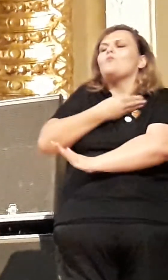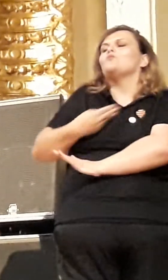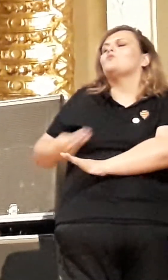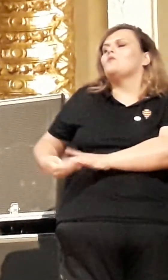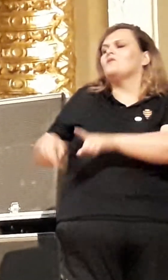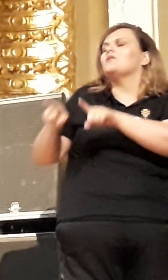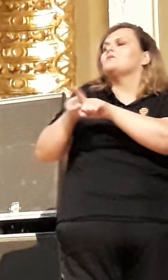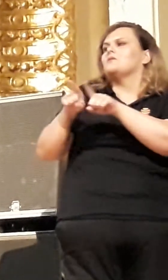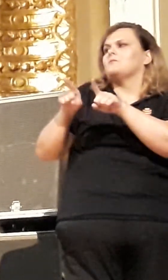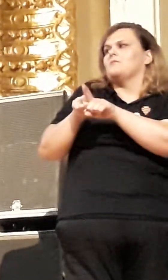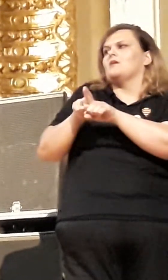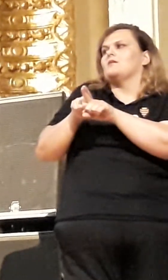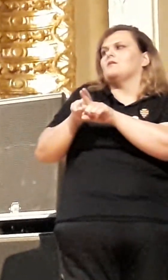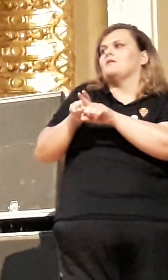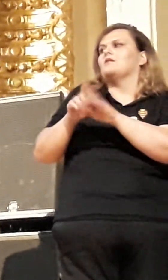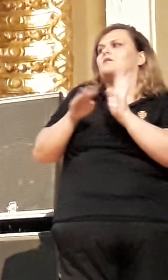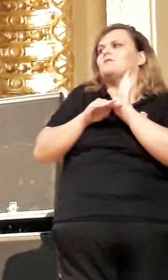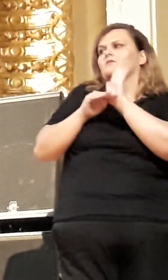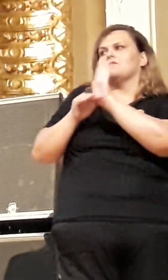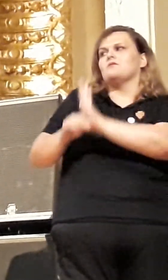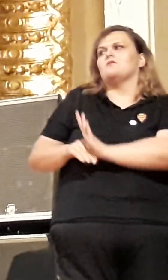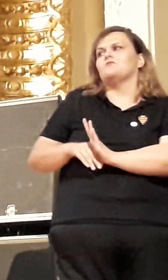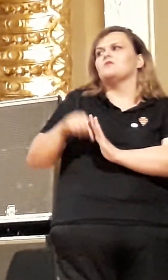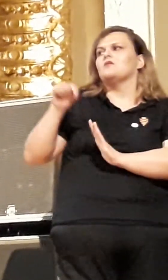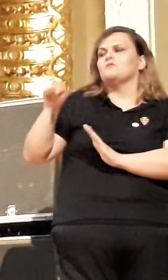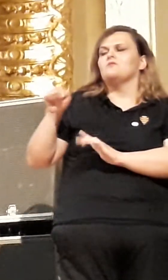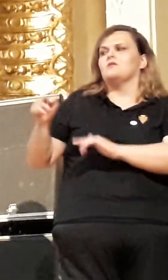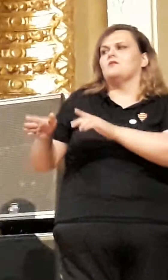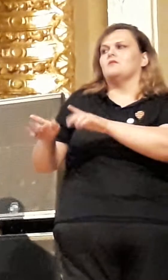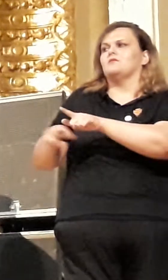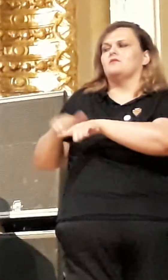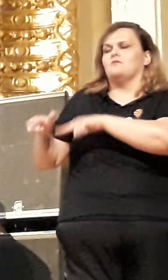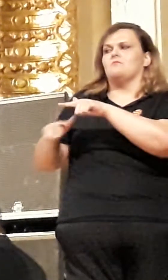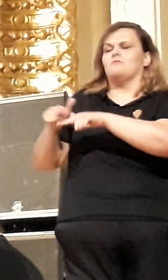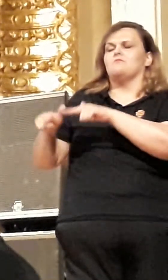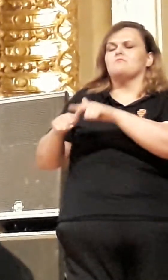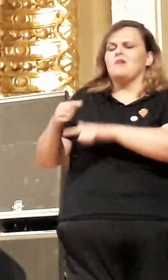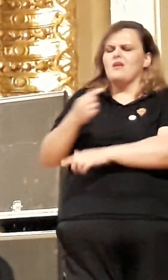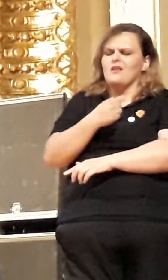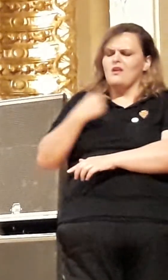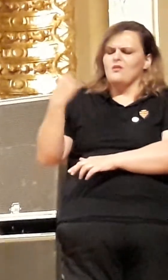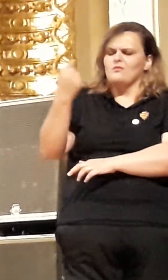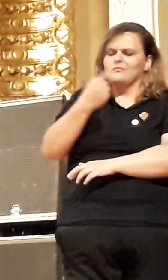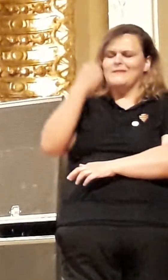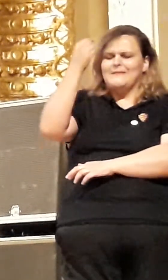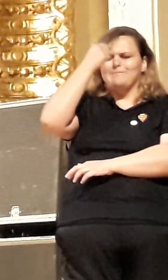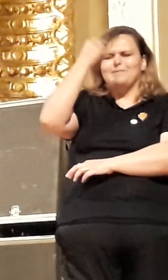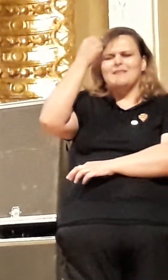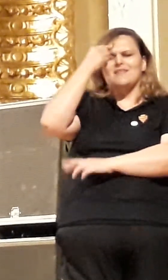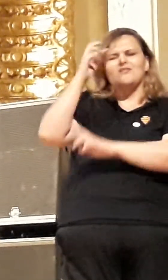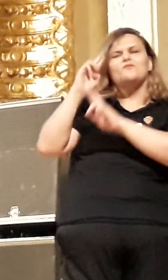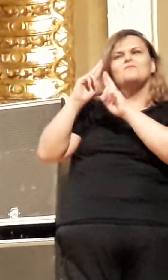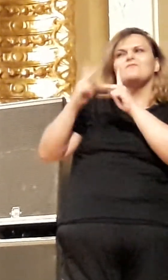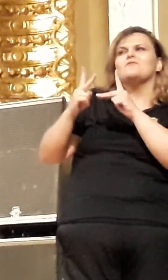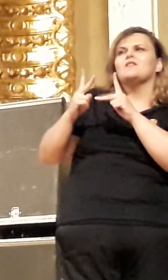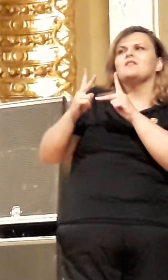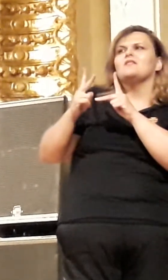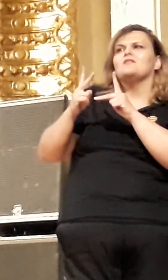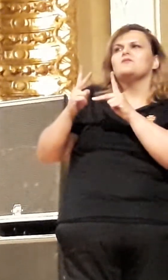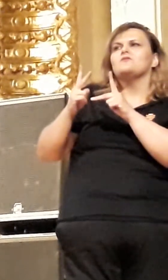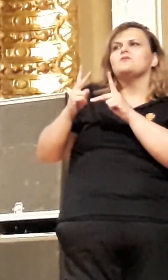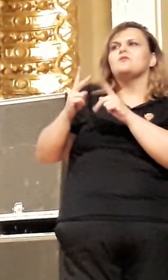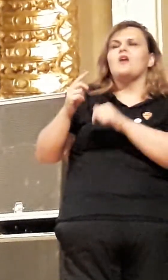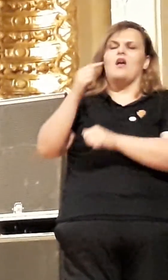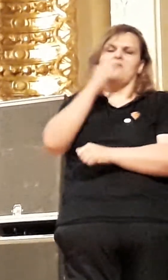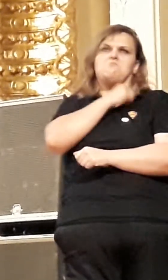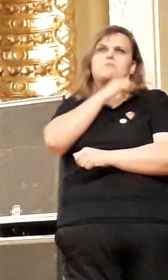também apoie essa iniciativa. E a gente tem que inovar um pouco e investigar o propósito diagógico do novo ensino